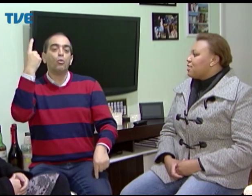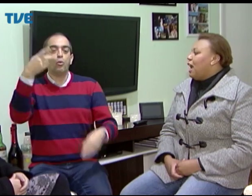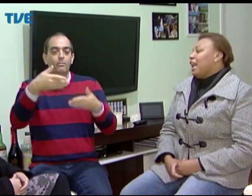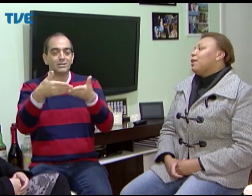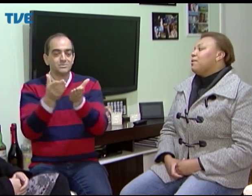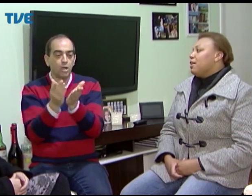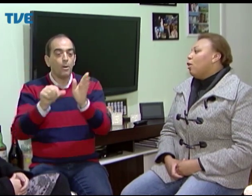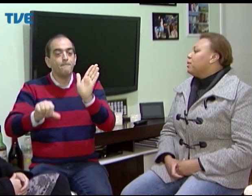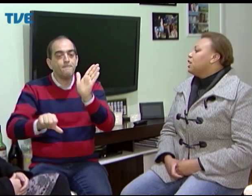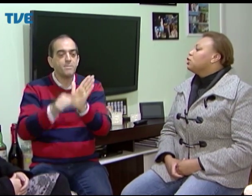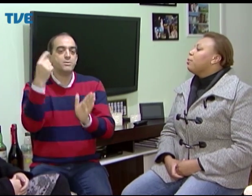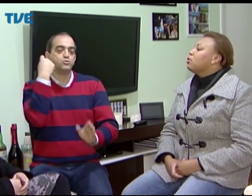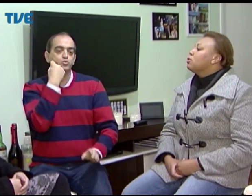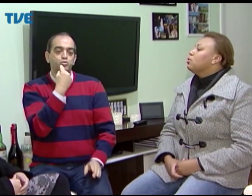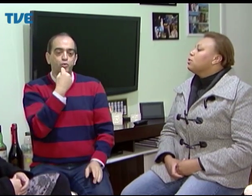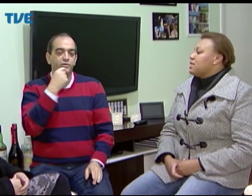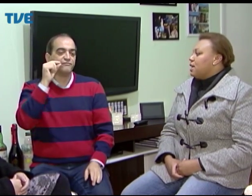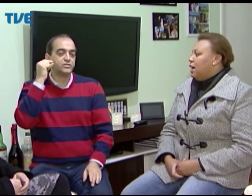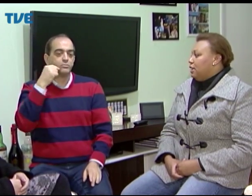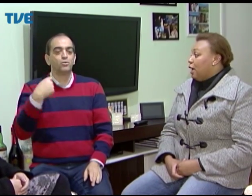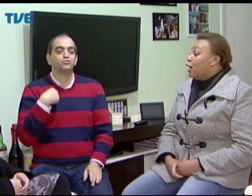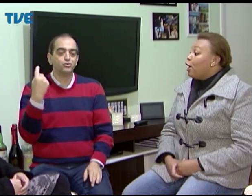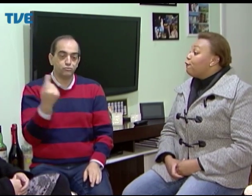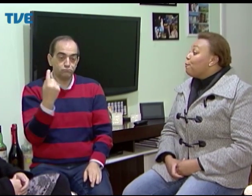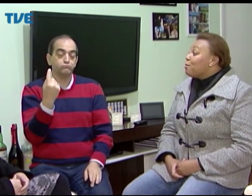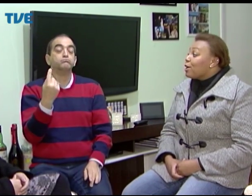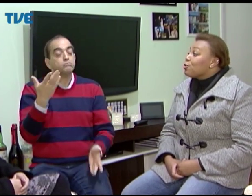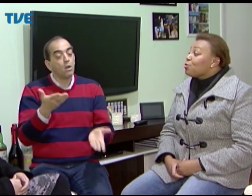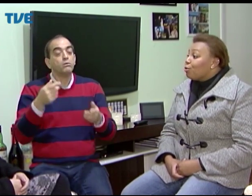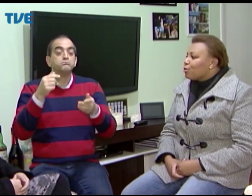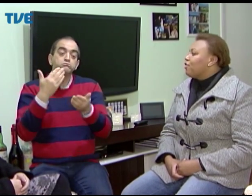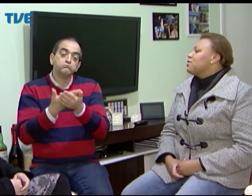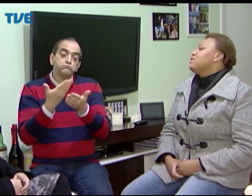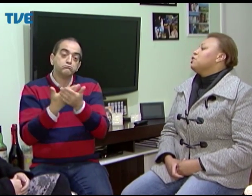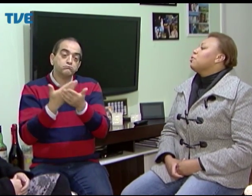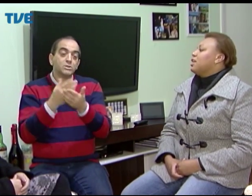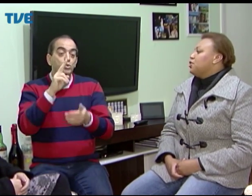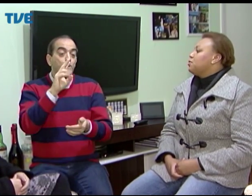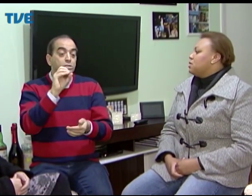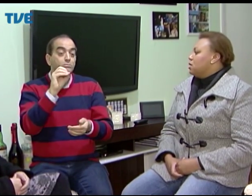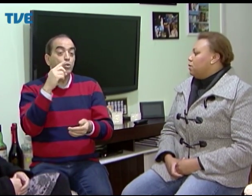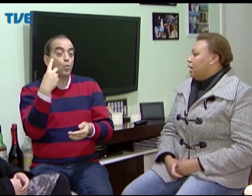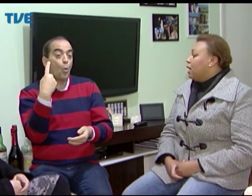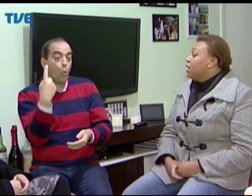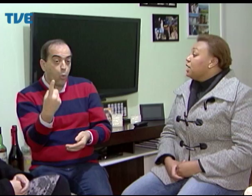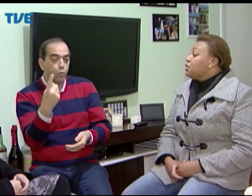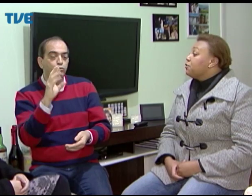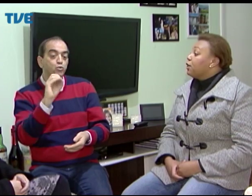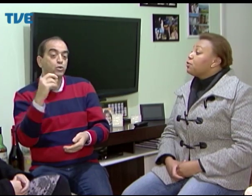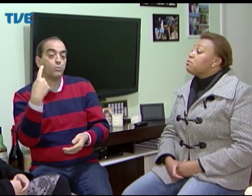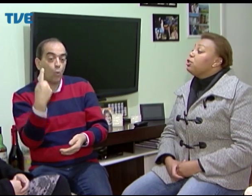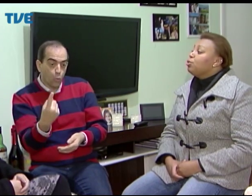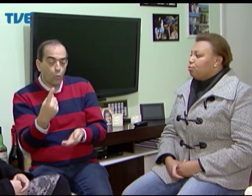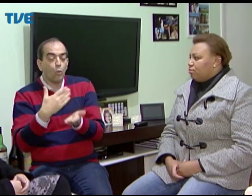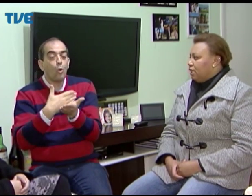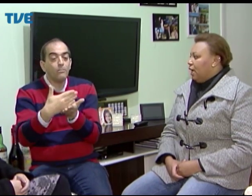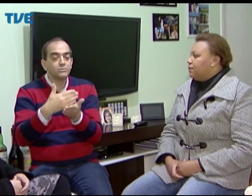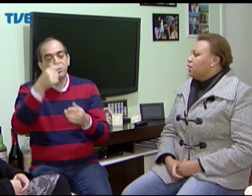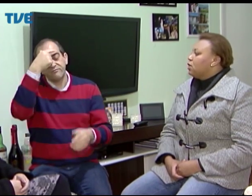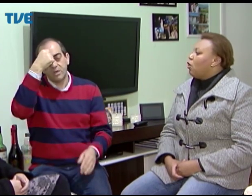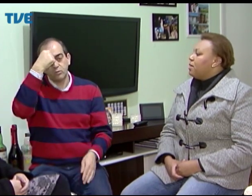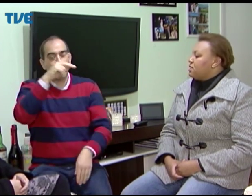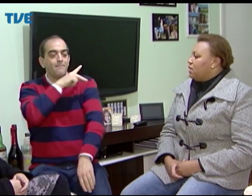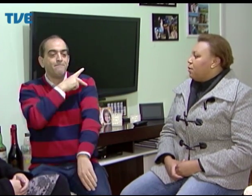universidades. Acabei optando pelo La Salle, né? Eu fui o primeiro surdo a fazer vestibular na instituição, né? Isso foi em 2001,